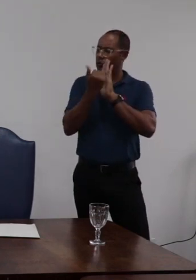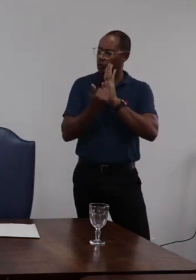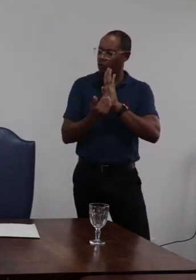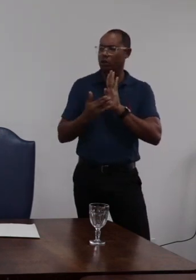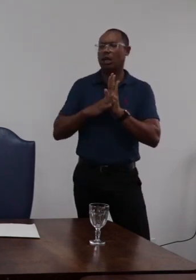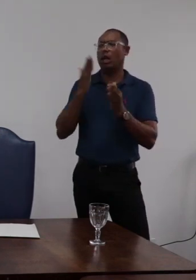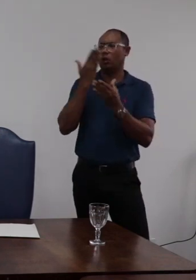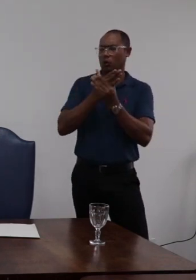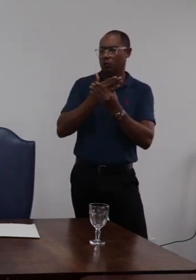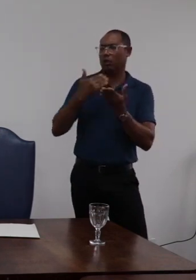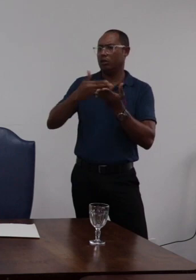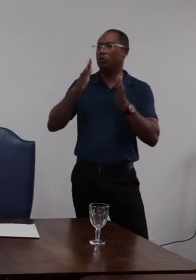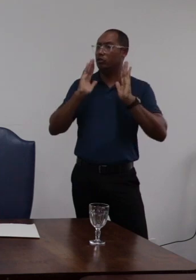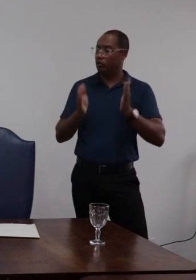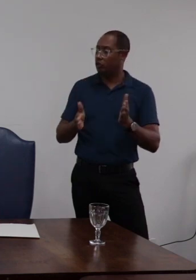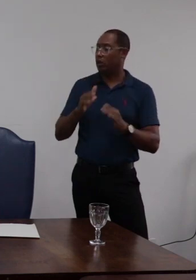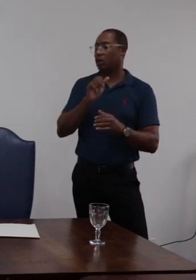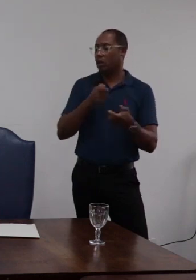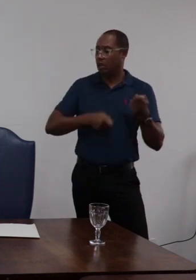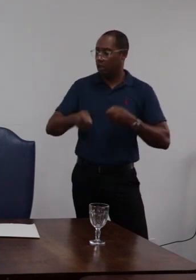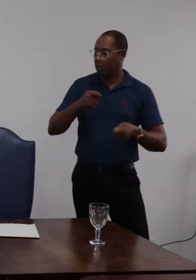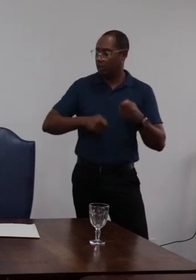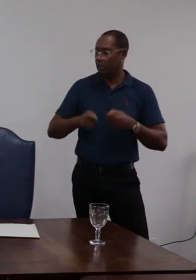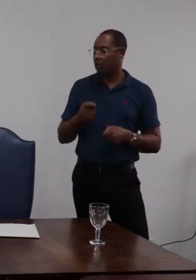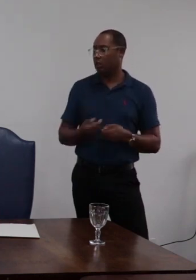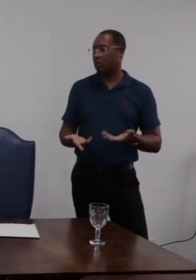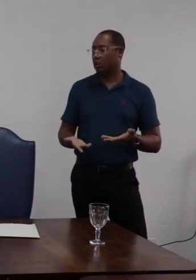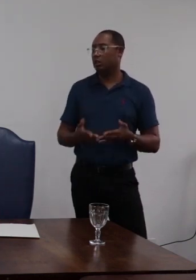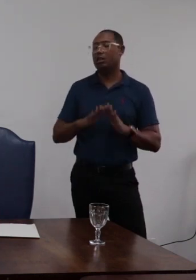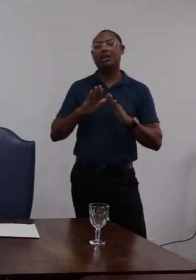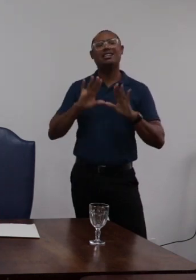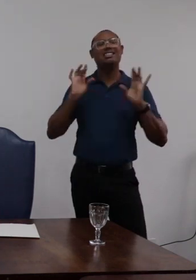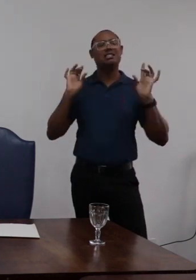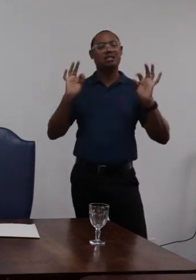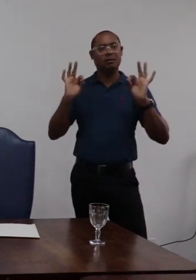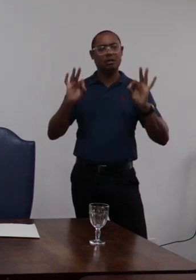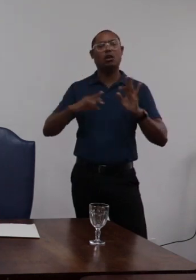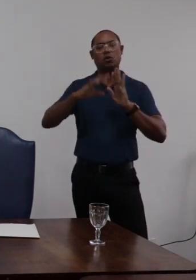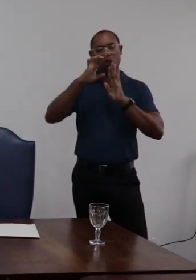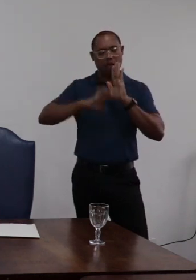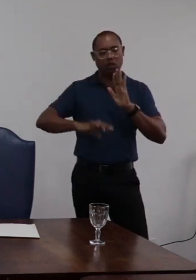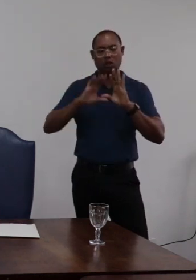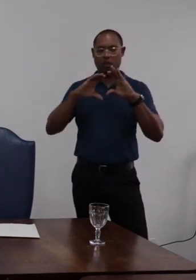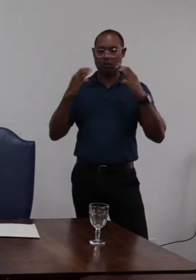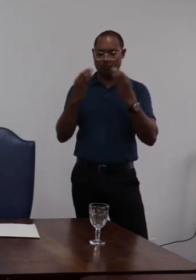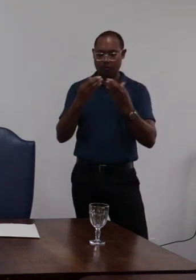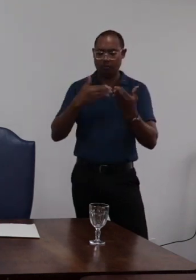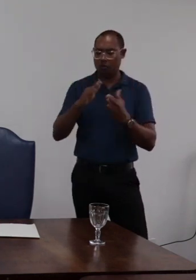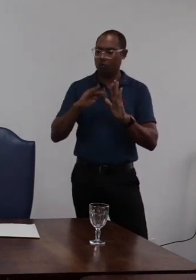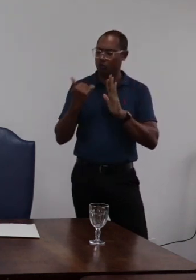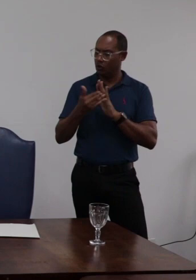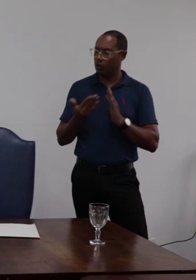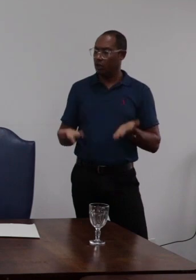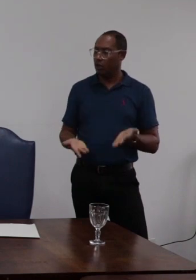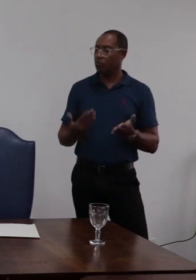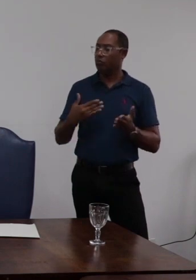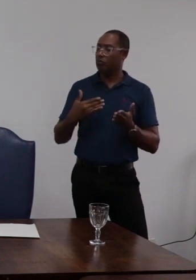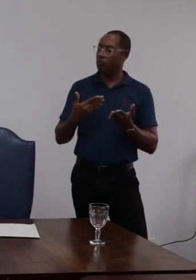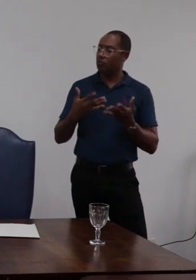autos do processo administrativo disciplinar em apreço especialmente no relatório da comissão o qual apoio